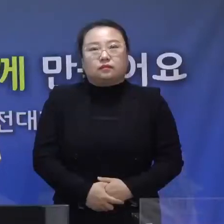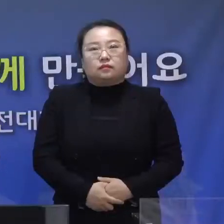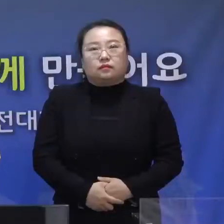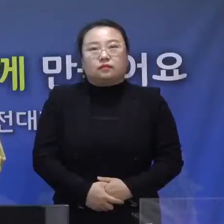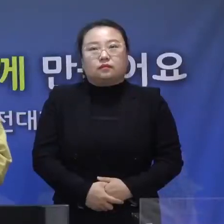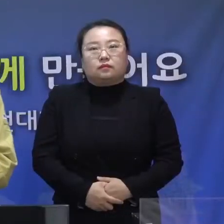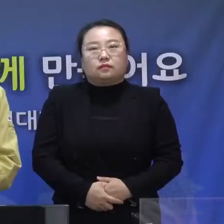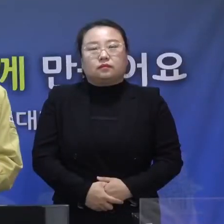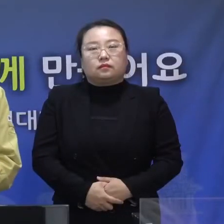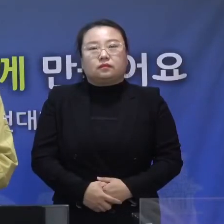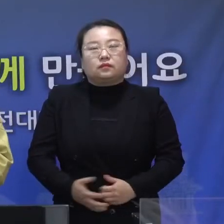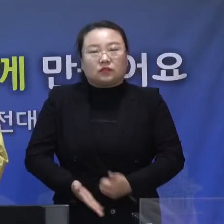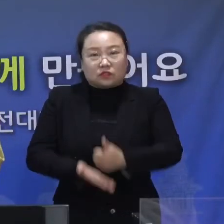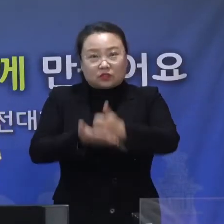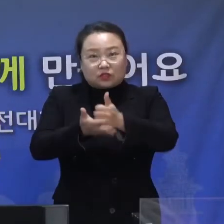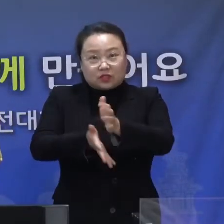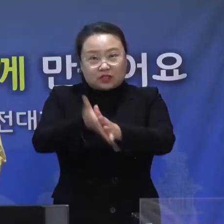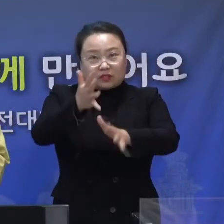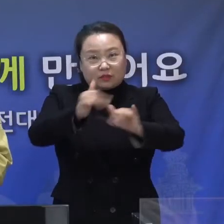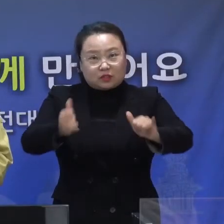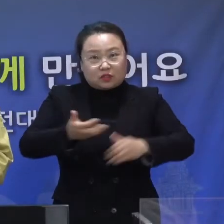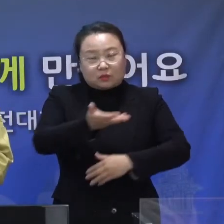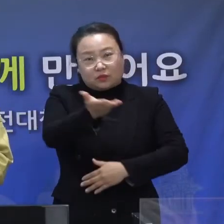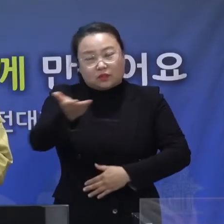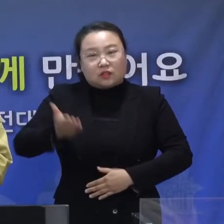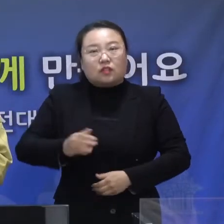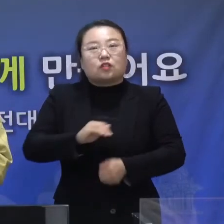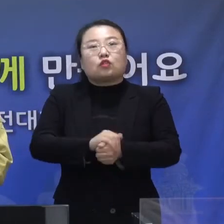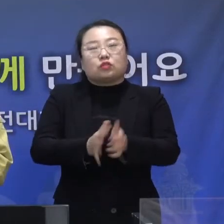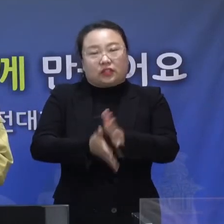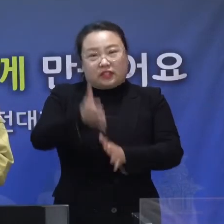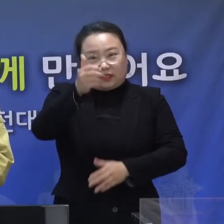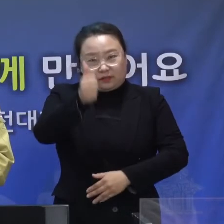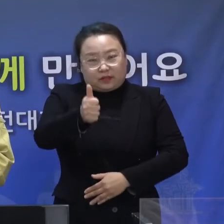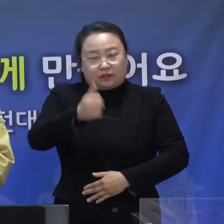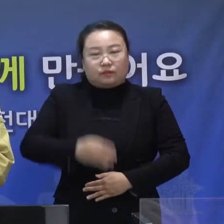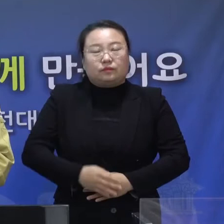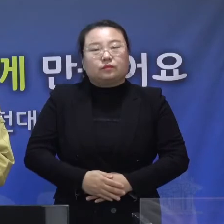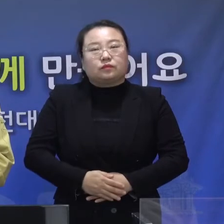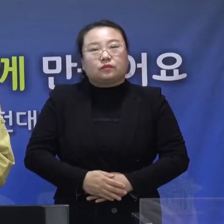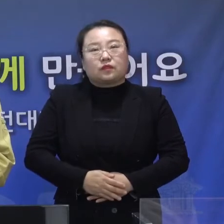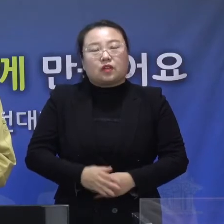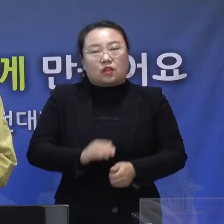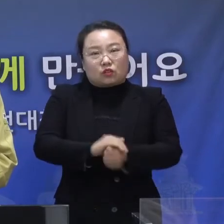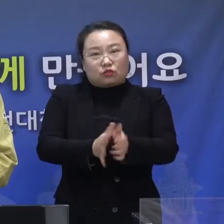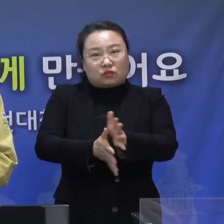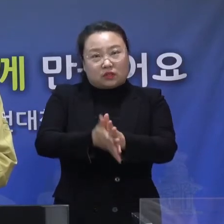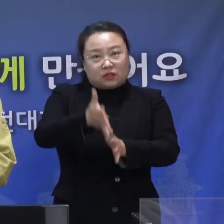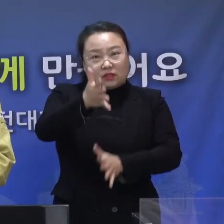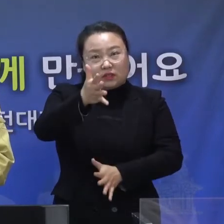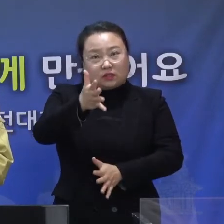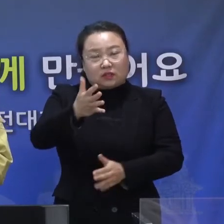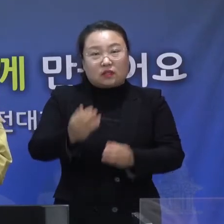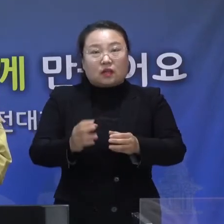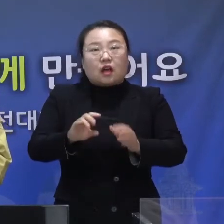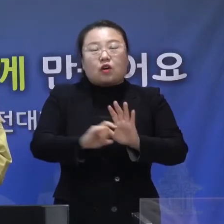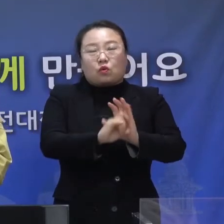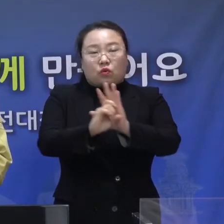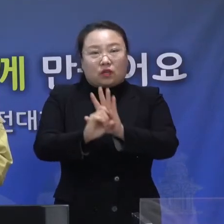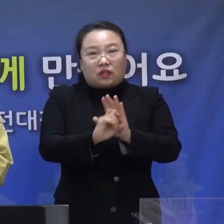정리하는 시민 여러분 경주시장 주은하경입니다. 우리 경주시의 코로나19 추가